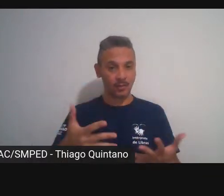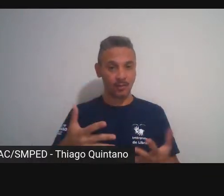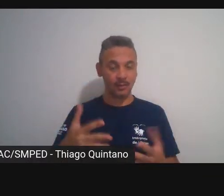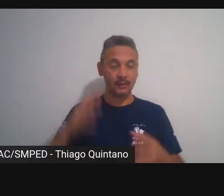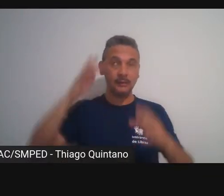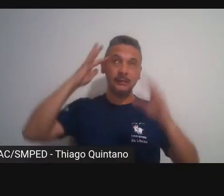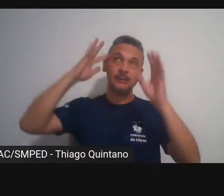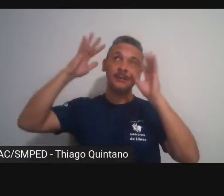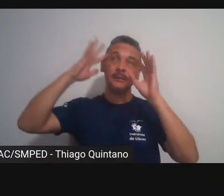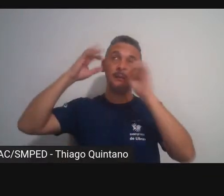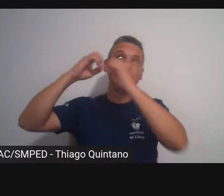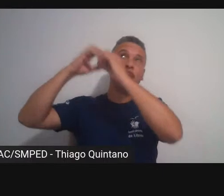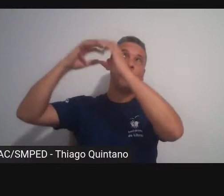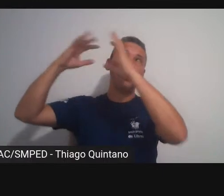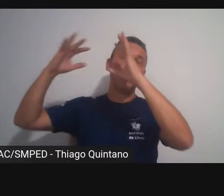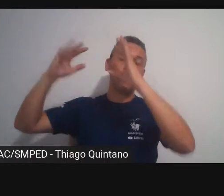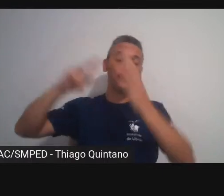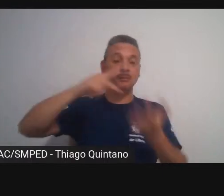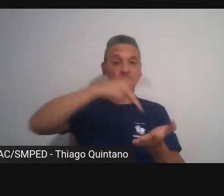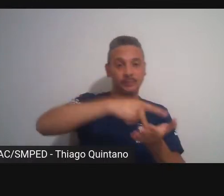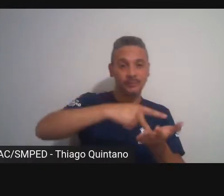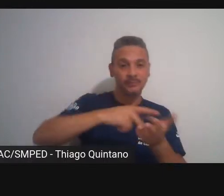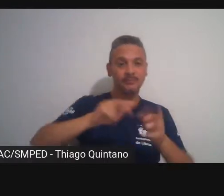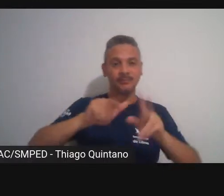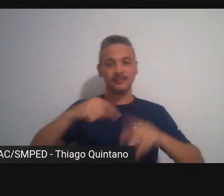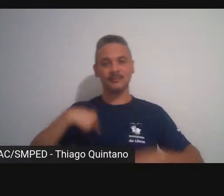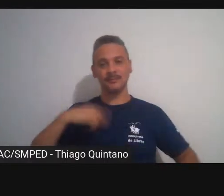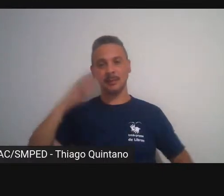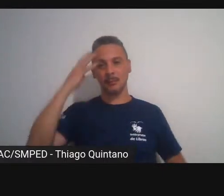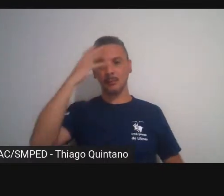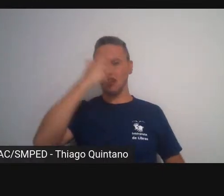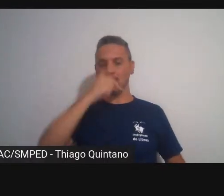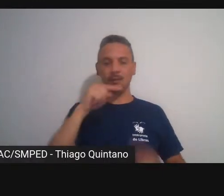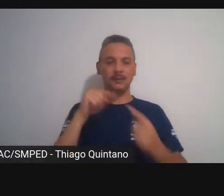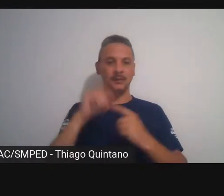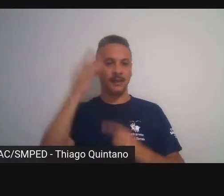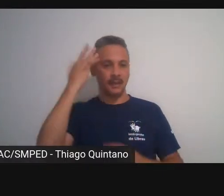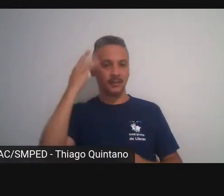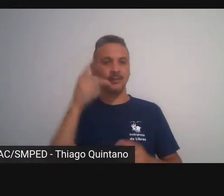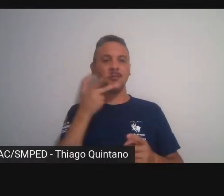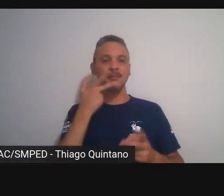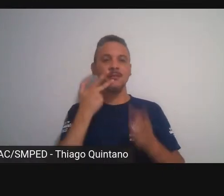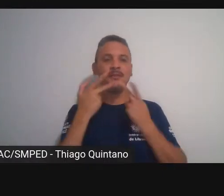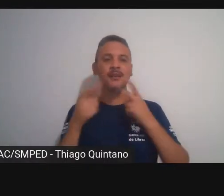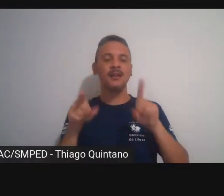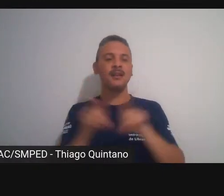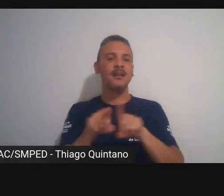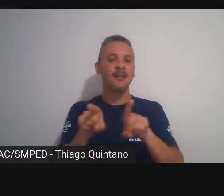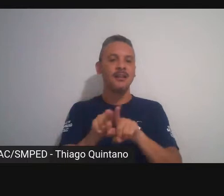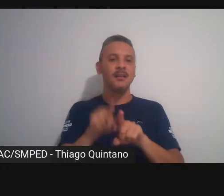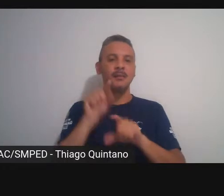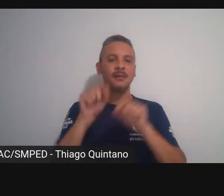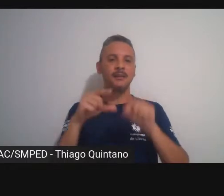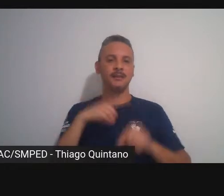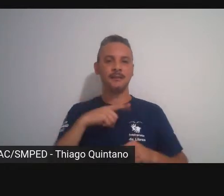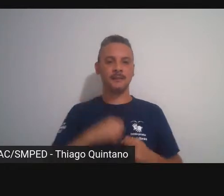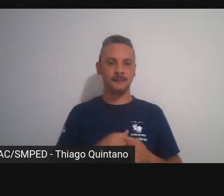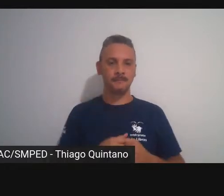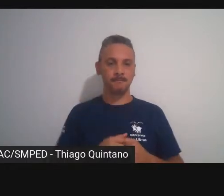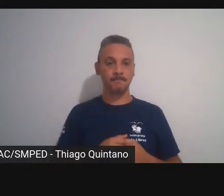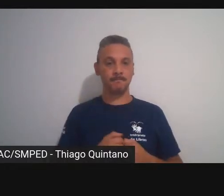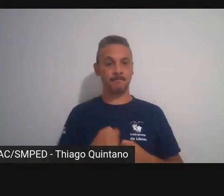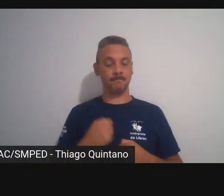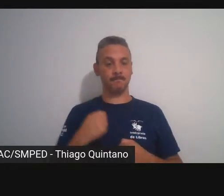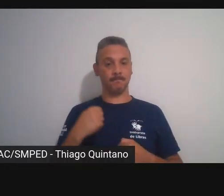realidade que eu acho muito bonito eu também quero citar aqui que essa essa minha